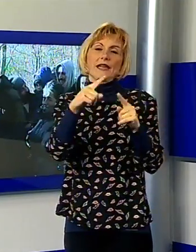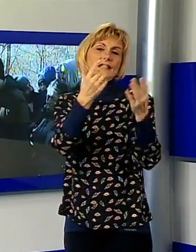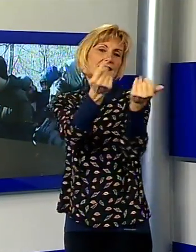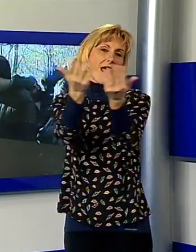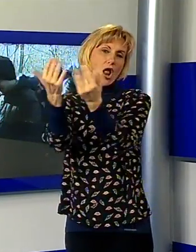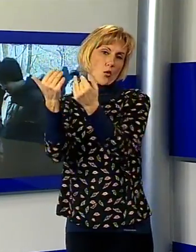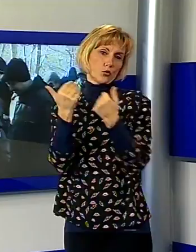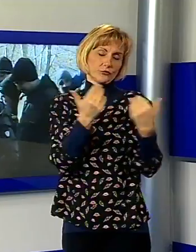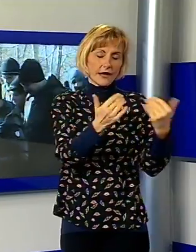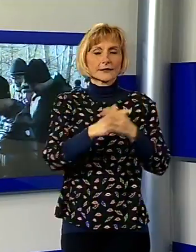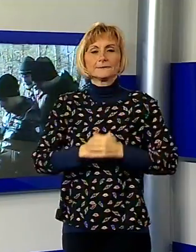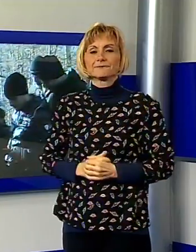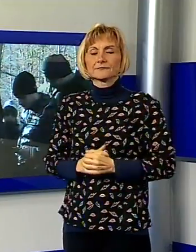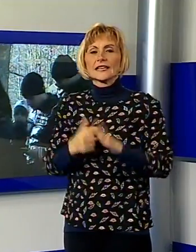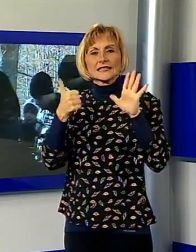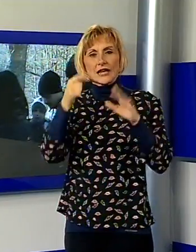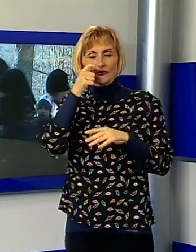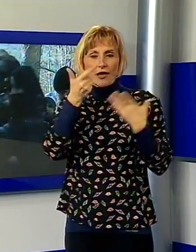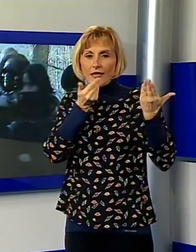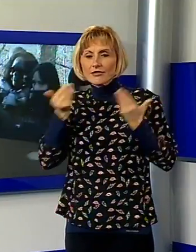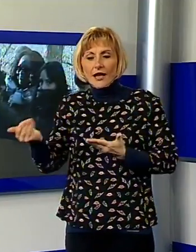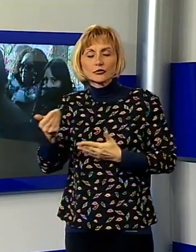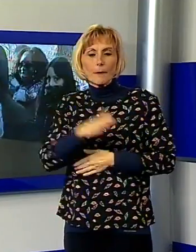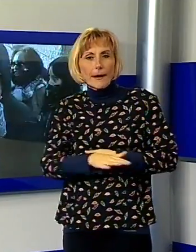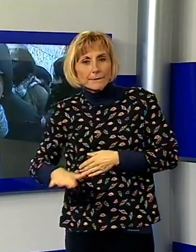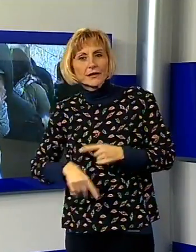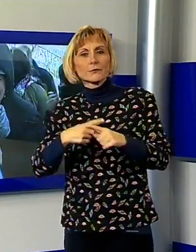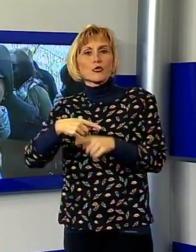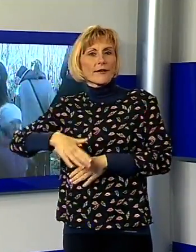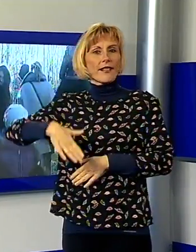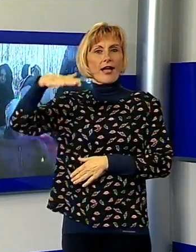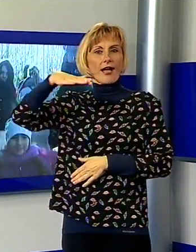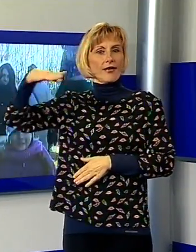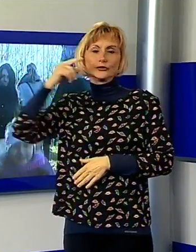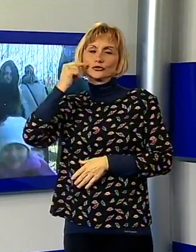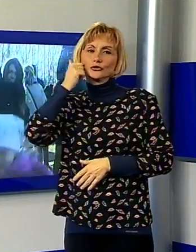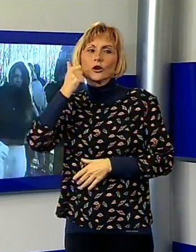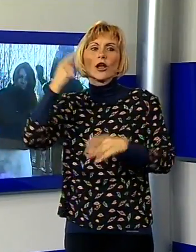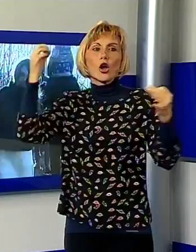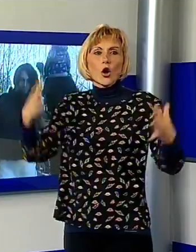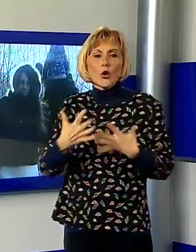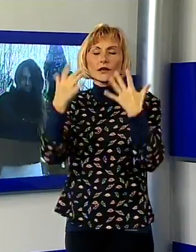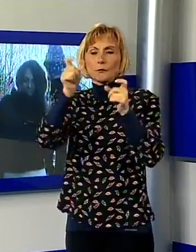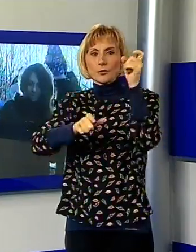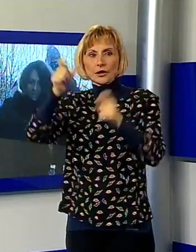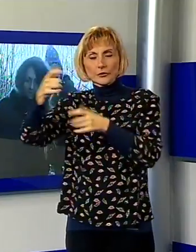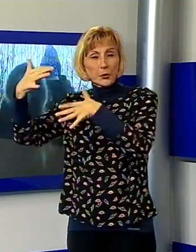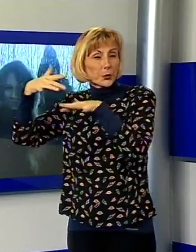gennaio ha accolto grandi e piccini per un ultimo speciale incontro e da Pegnana per l'occasione sono saliti centinaia di bambini e genitori,